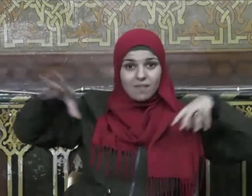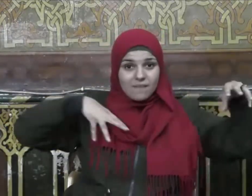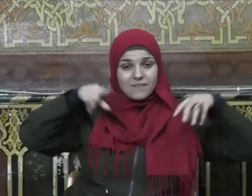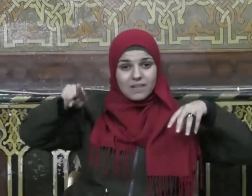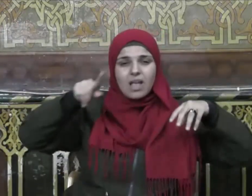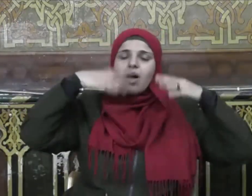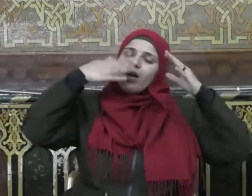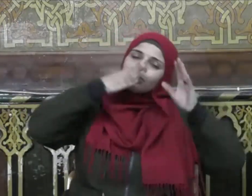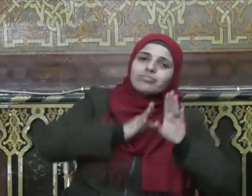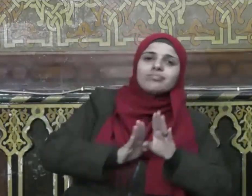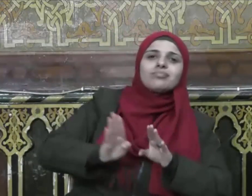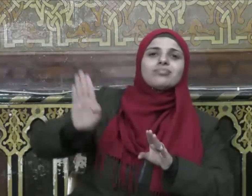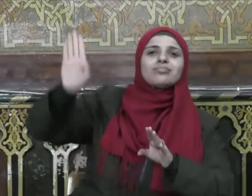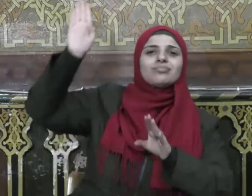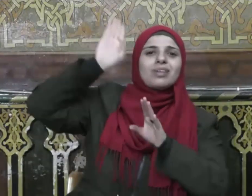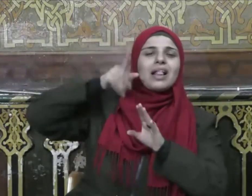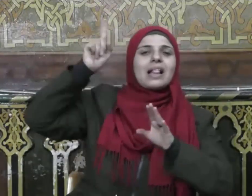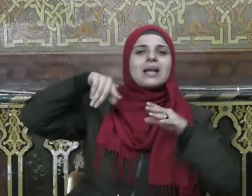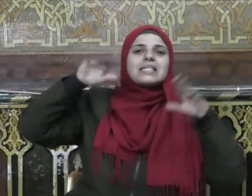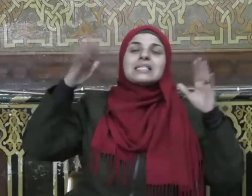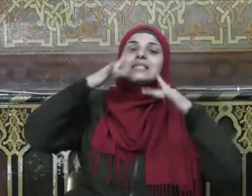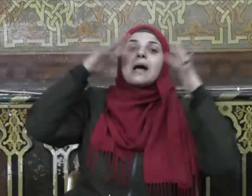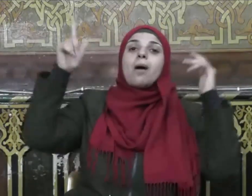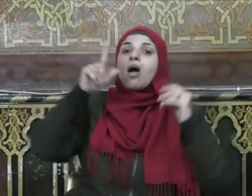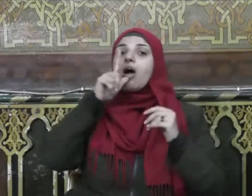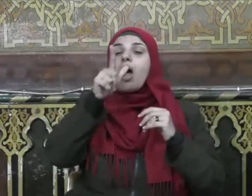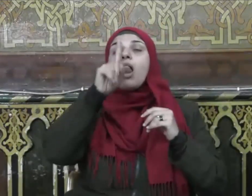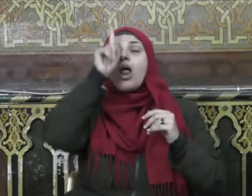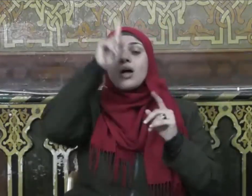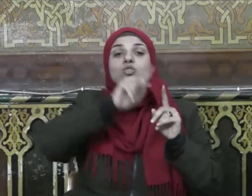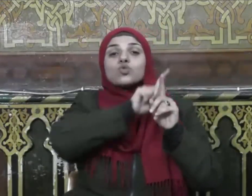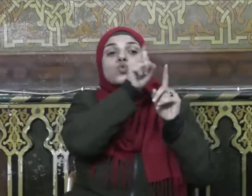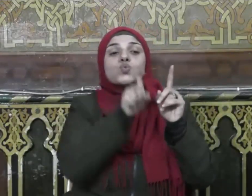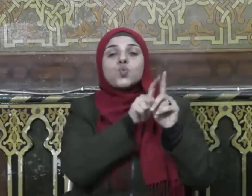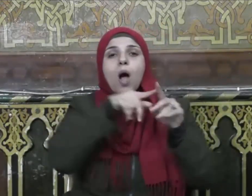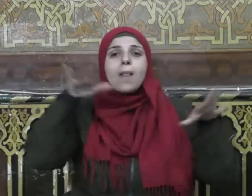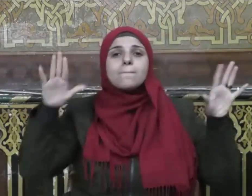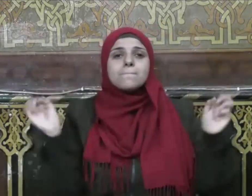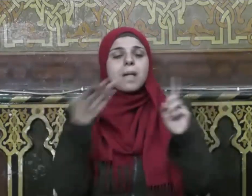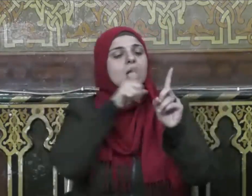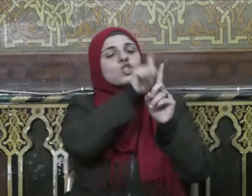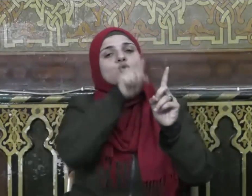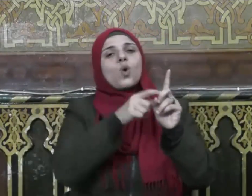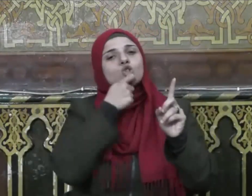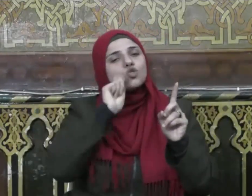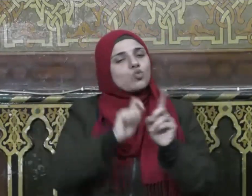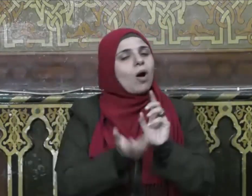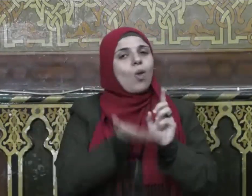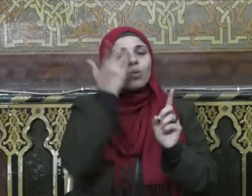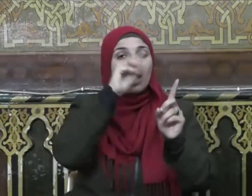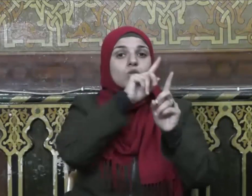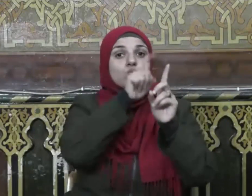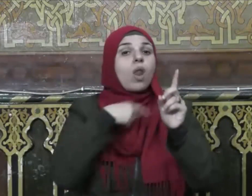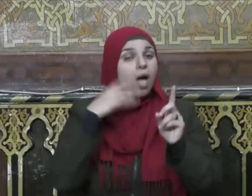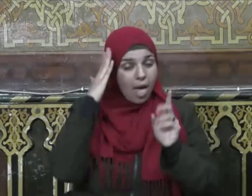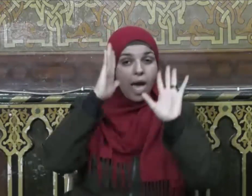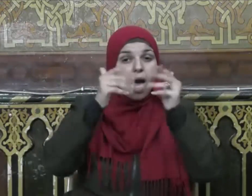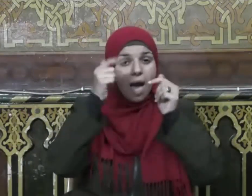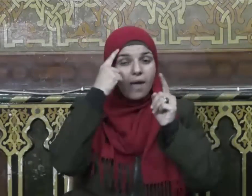وصعدوا إلى السماء قال فيسألهم الله عز وجل وهو أعلم بهم من